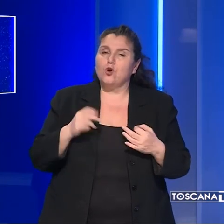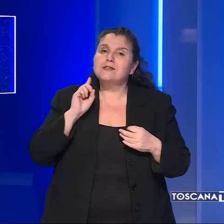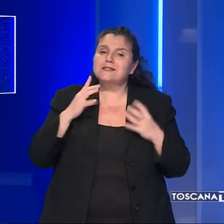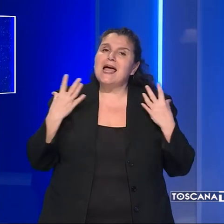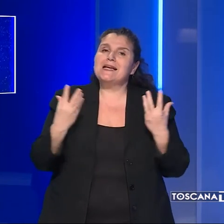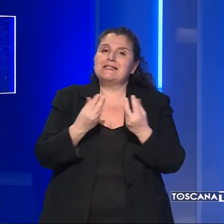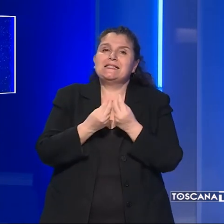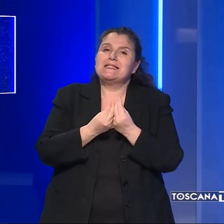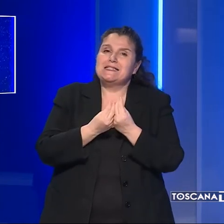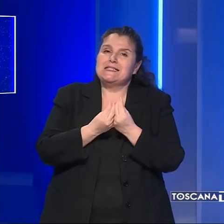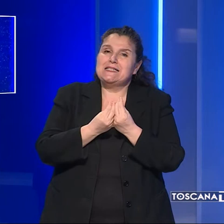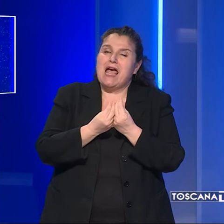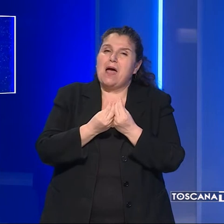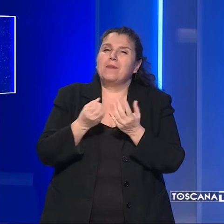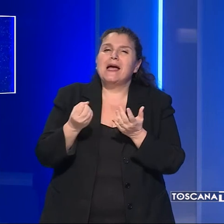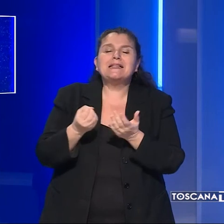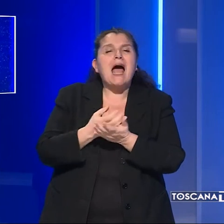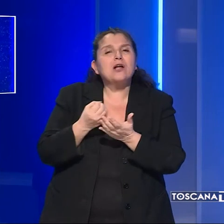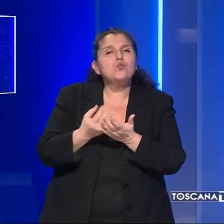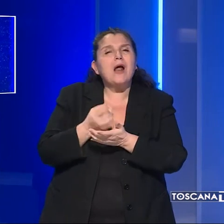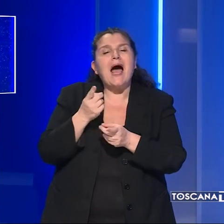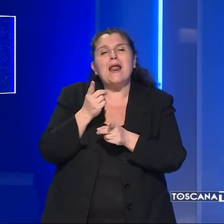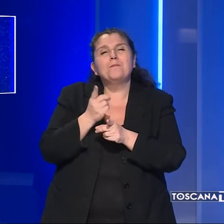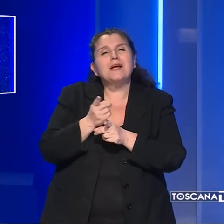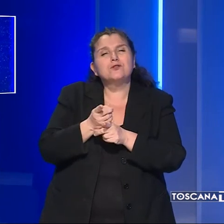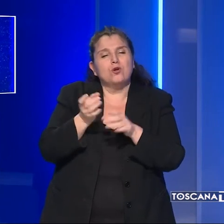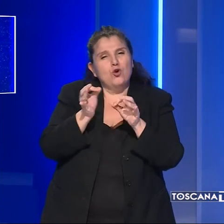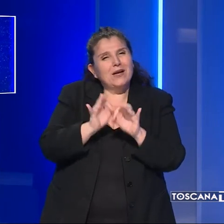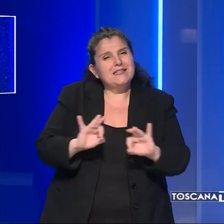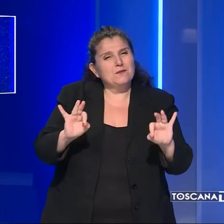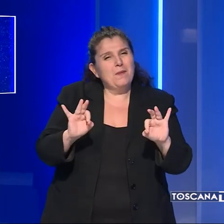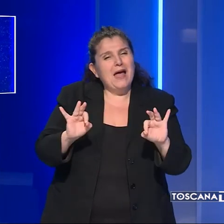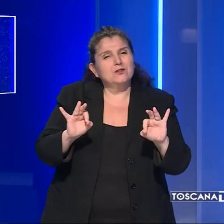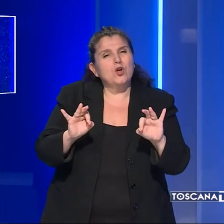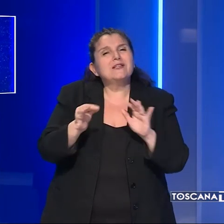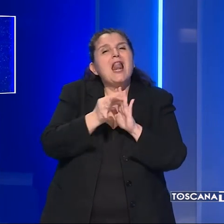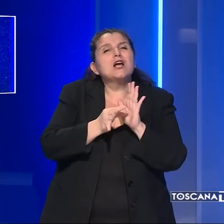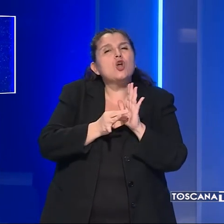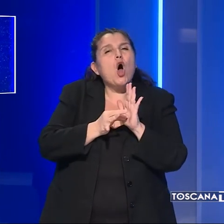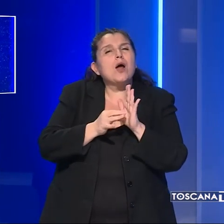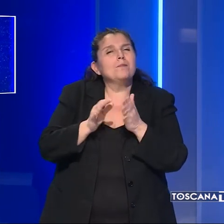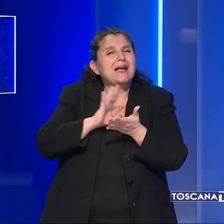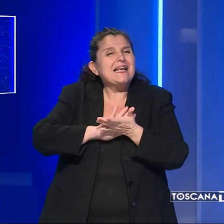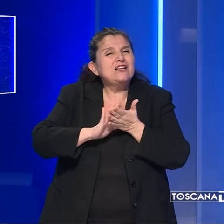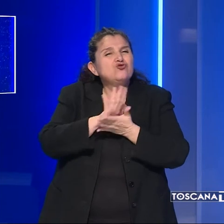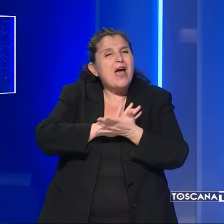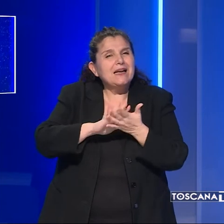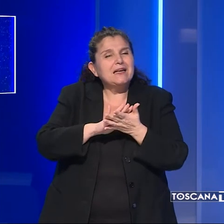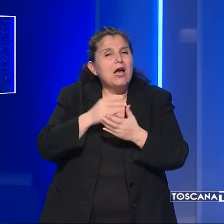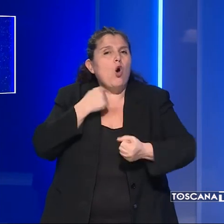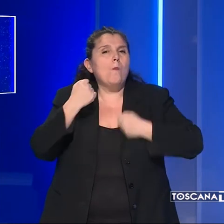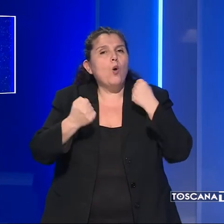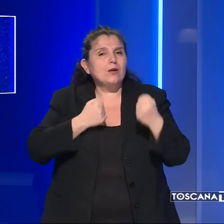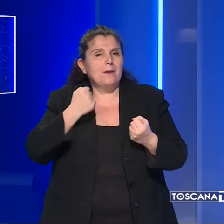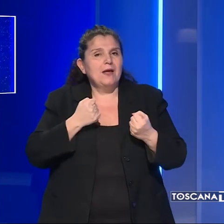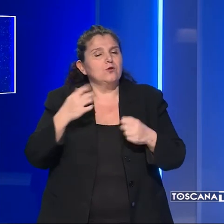uniti, nel naturale e necessario rispetto di tutte le norme igieniche e comportamentali, vinceremo